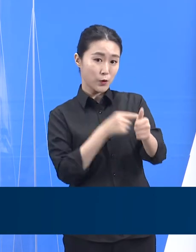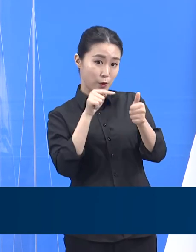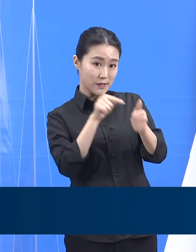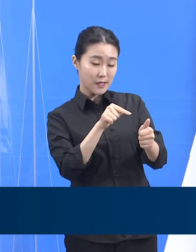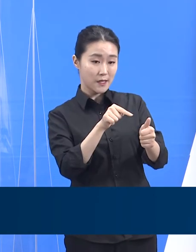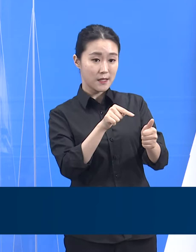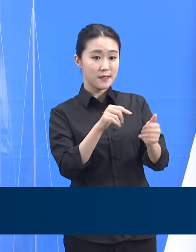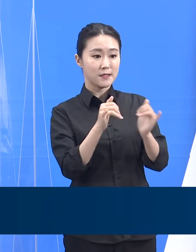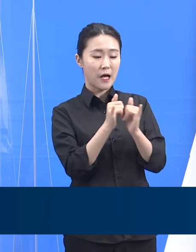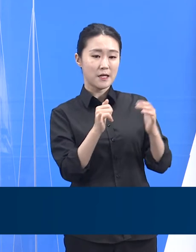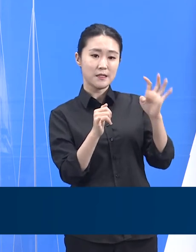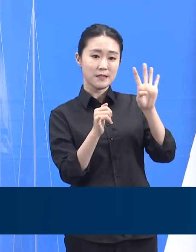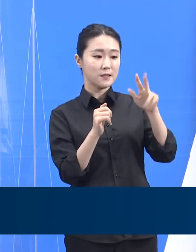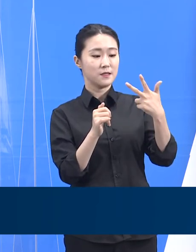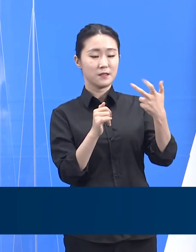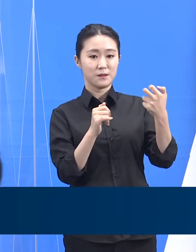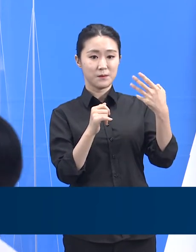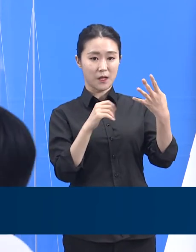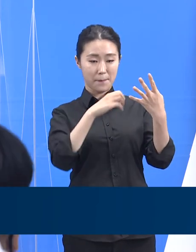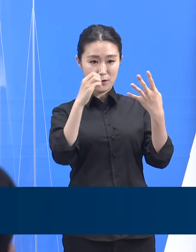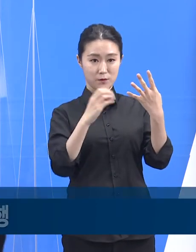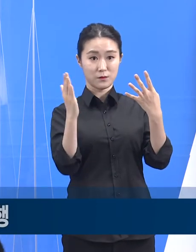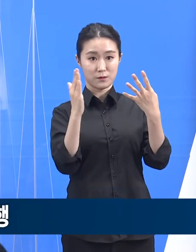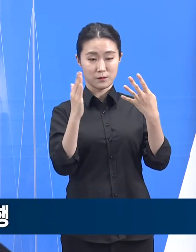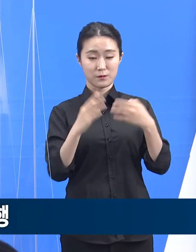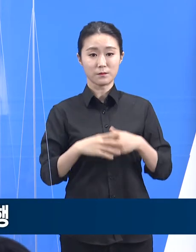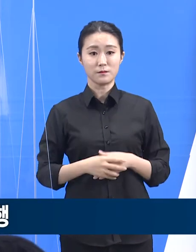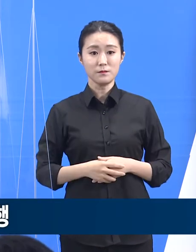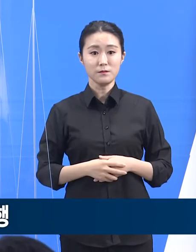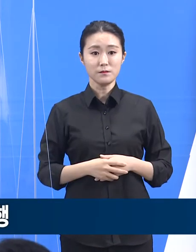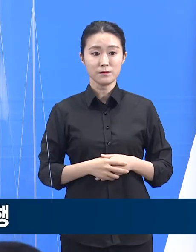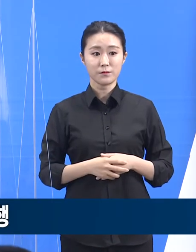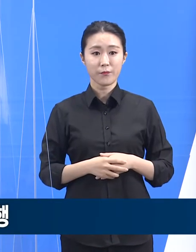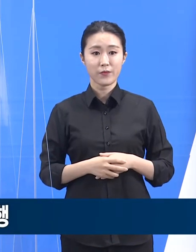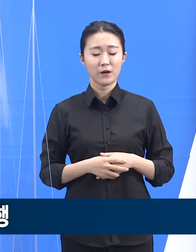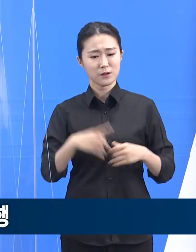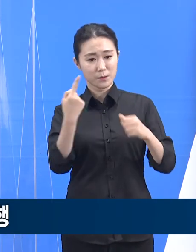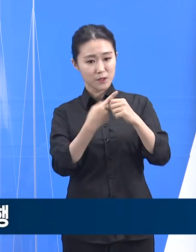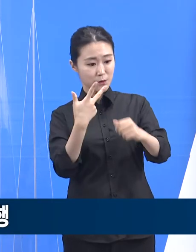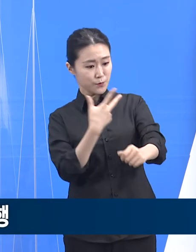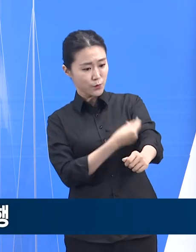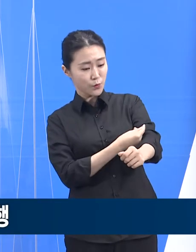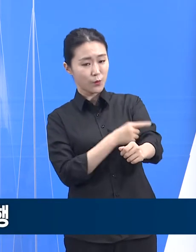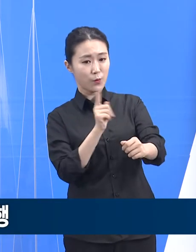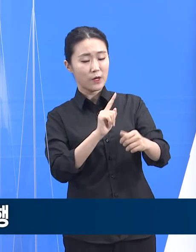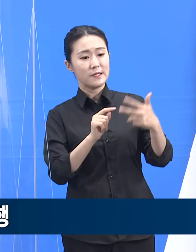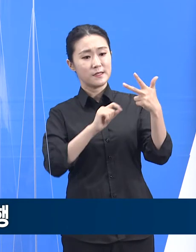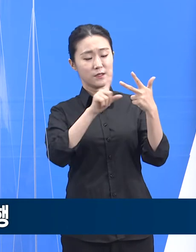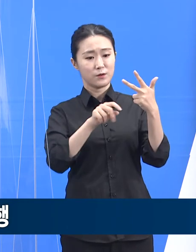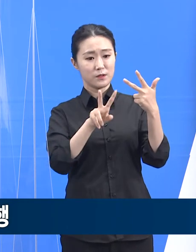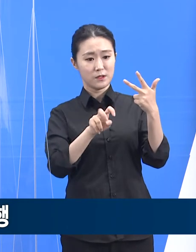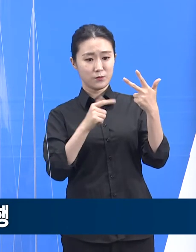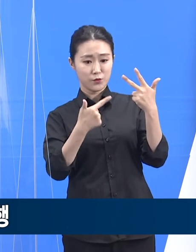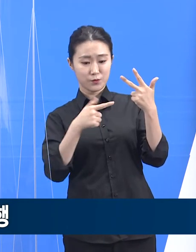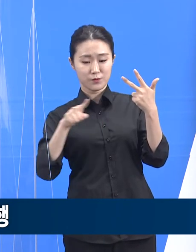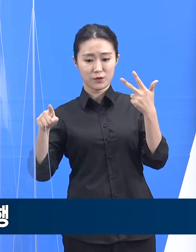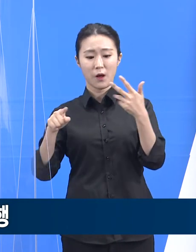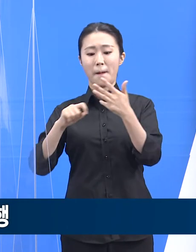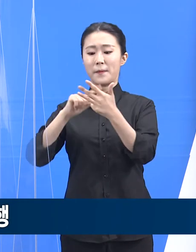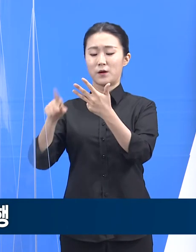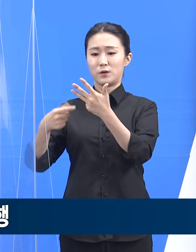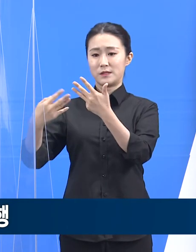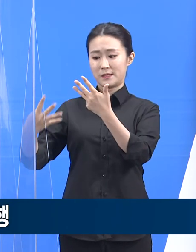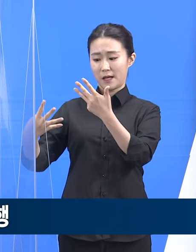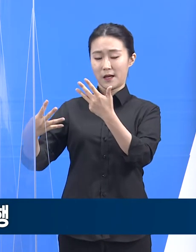대비 29.8%입니다. 자율접종 2회차 접종이 7월 26일부터 8월 14일까지 3주간